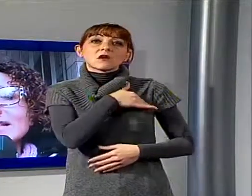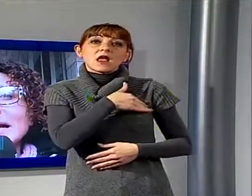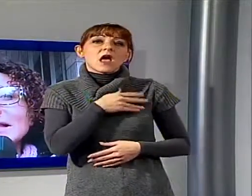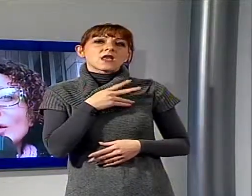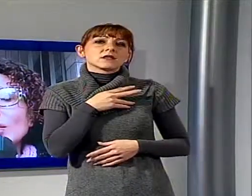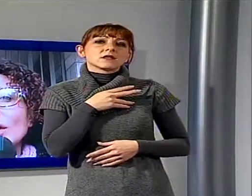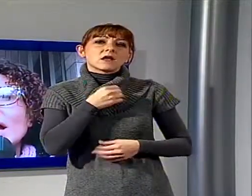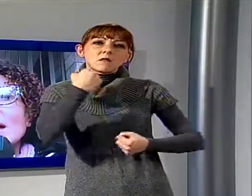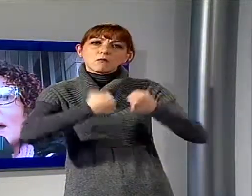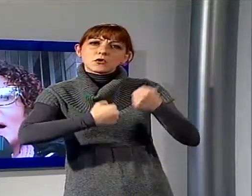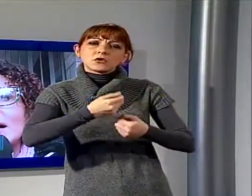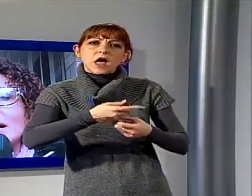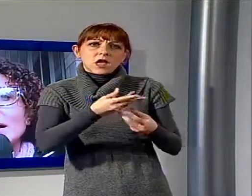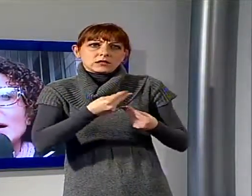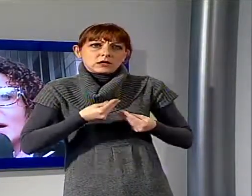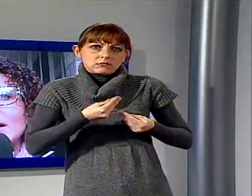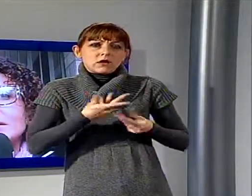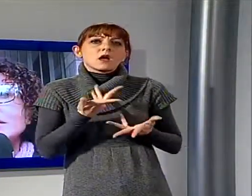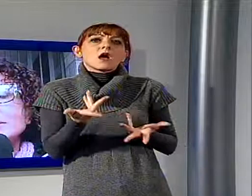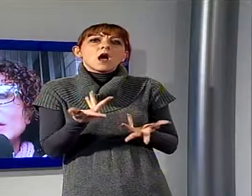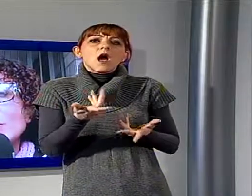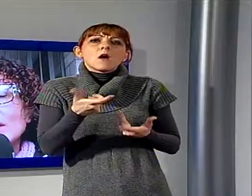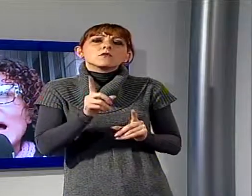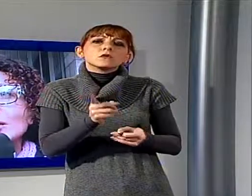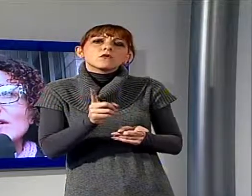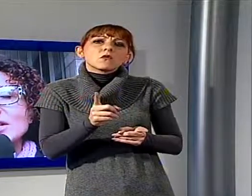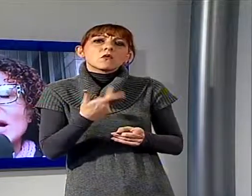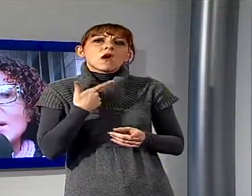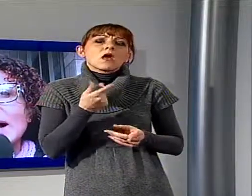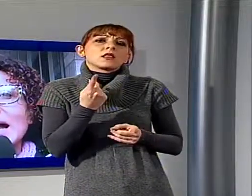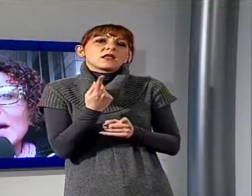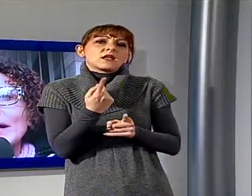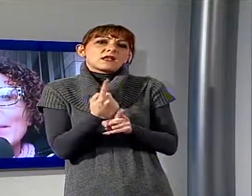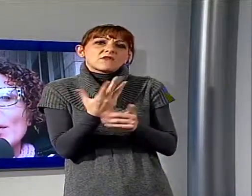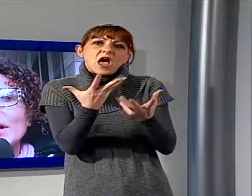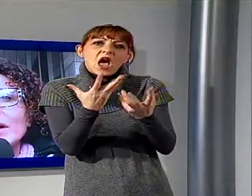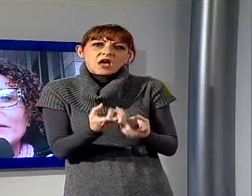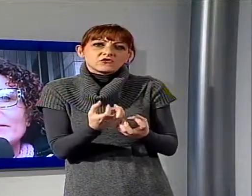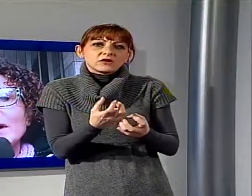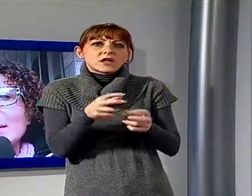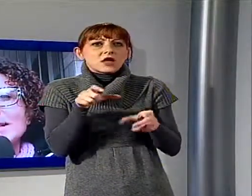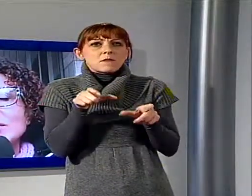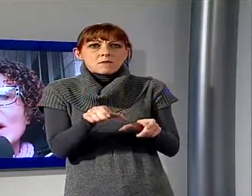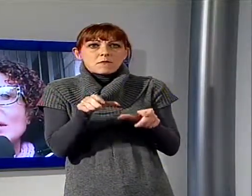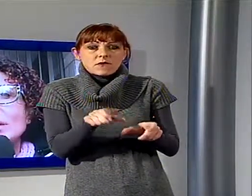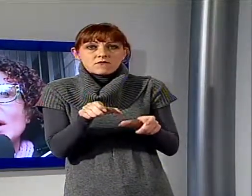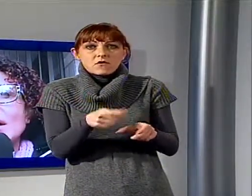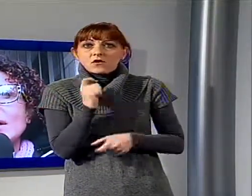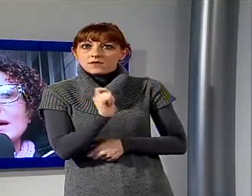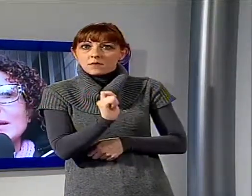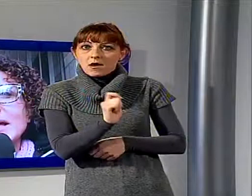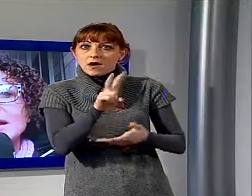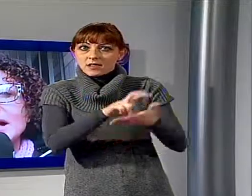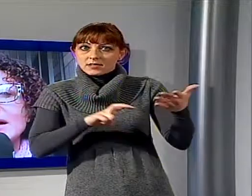si lamenta con noi, ma di buon grado deve accettare di pagarla perché poi verrebbe sanzionato